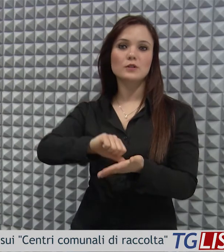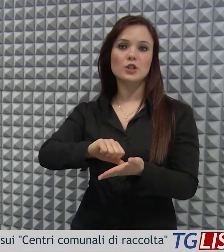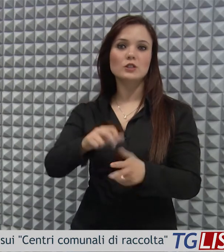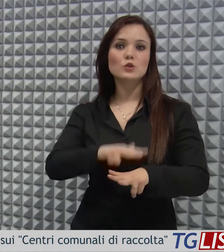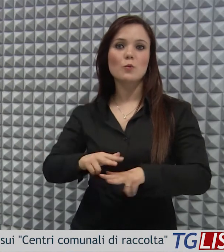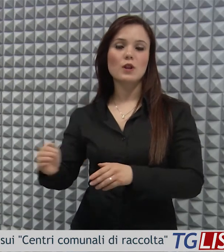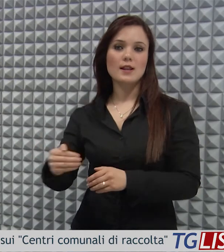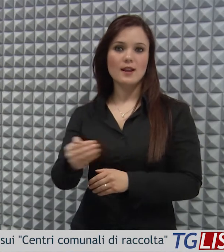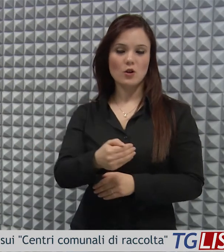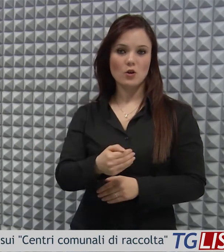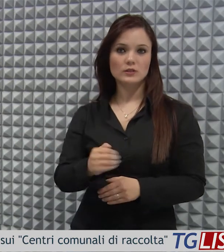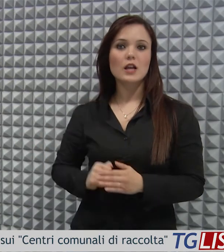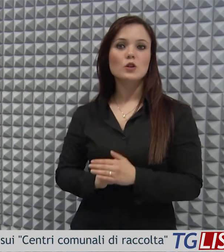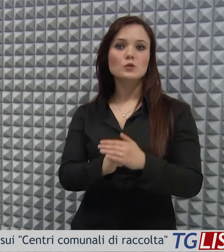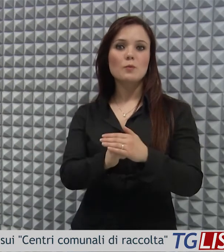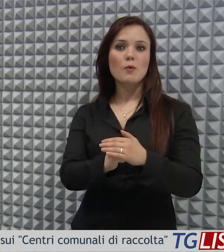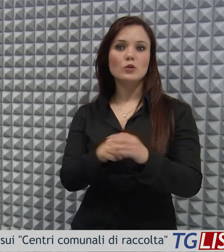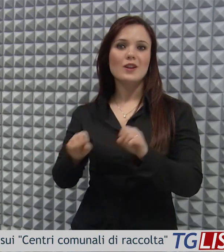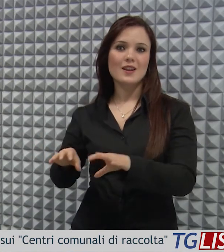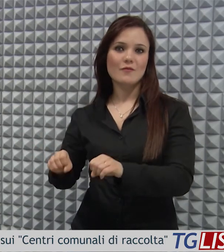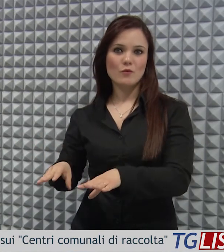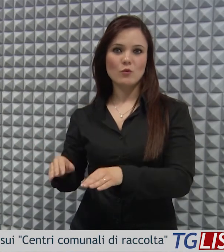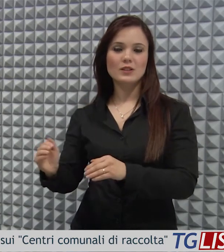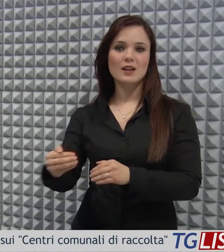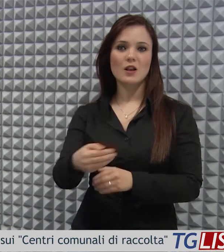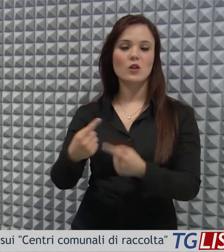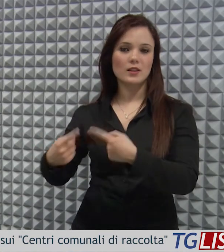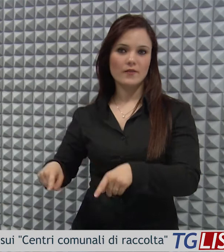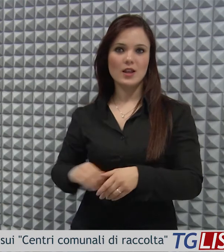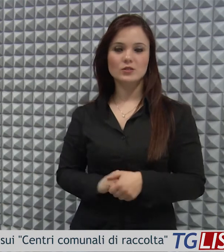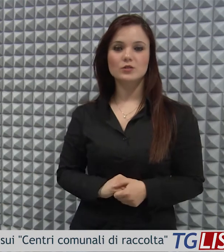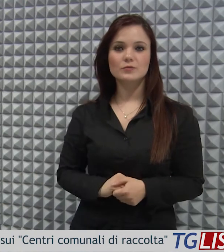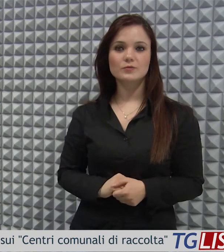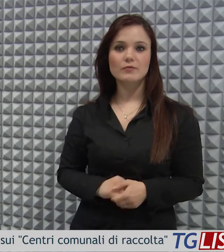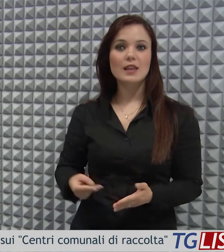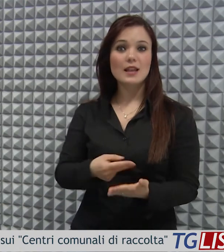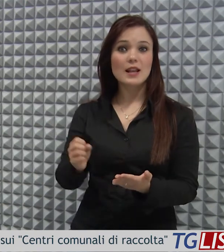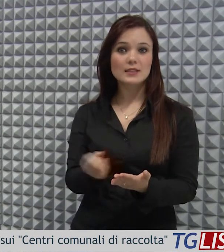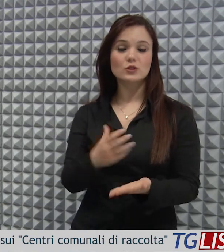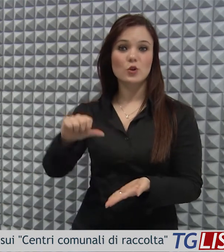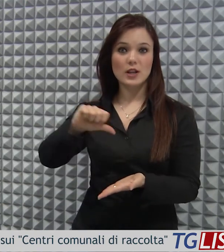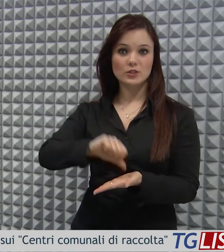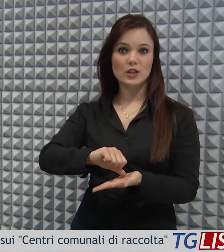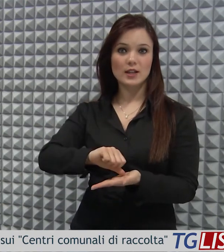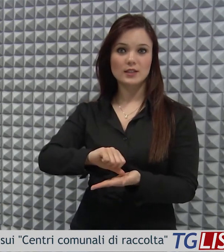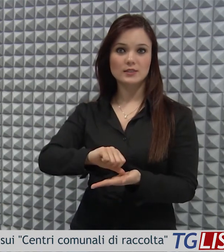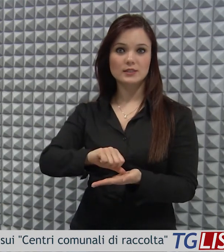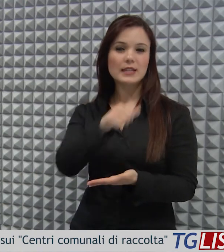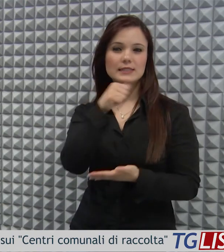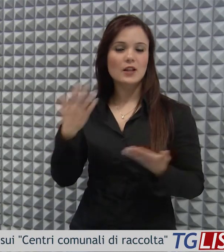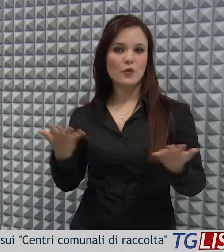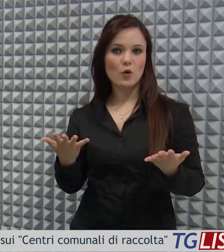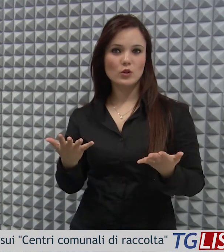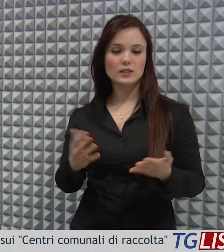a supporto della raccolta differenziata. La realizzazione dei centri consentirà